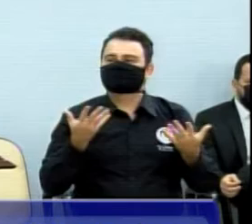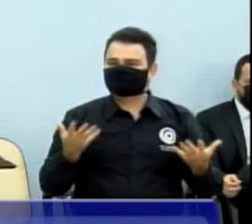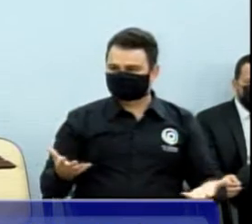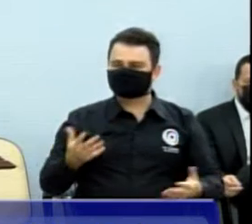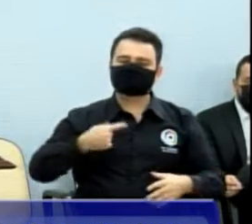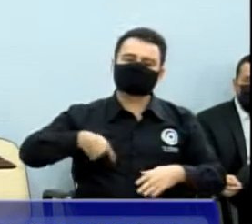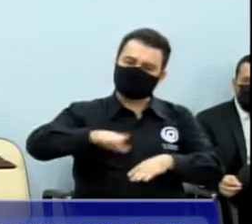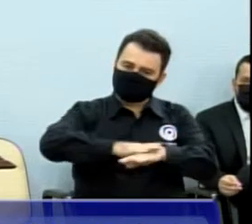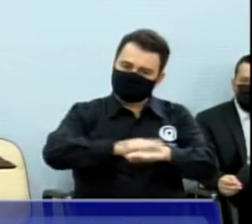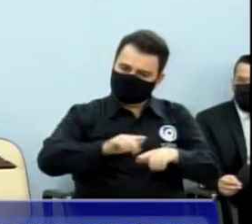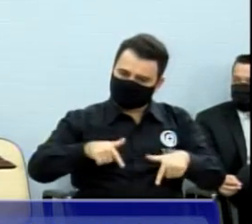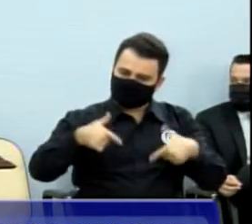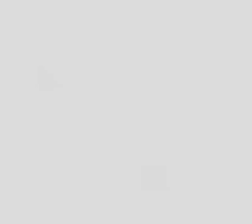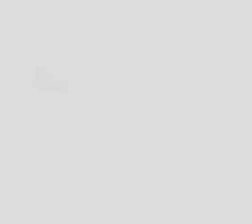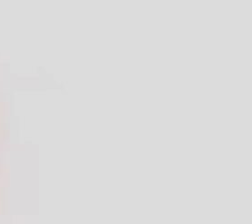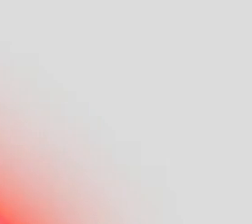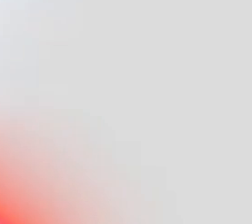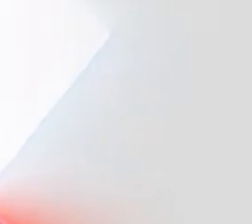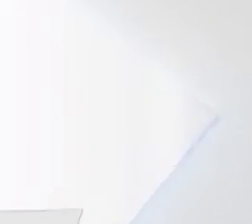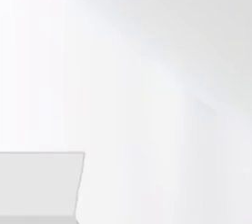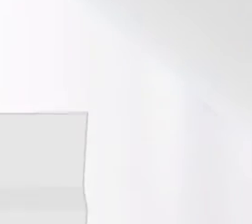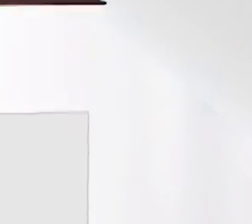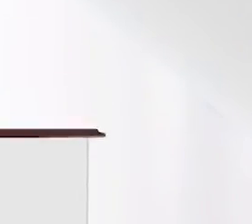fazer com que essas crianças sejam ouvidas.